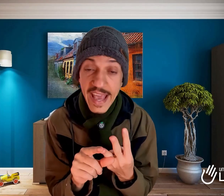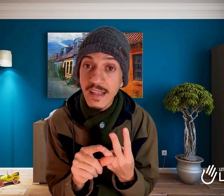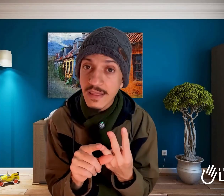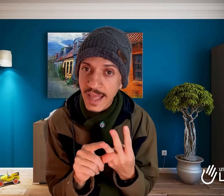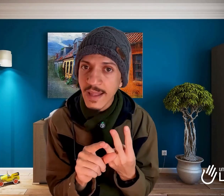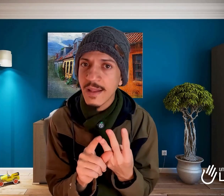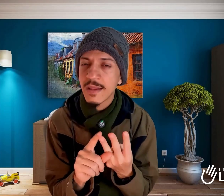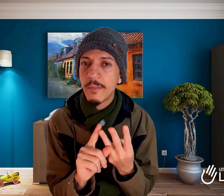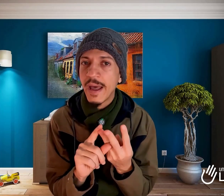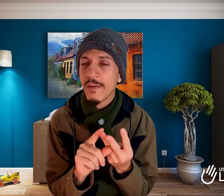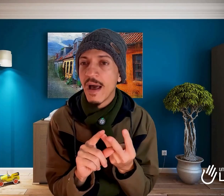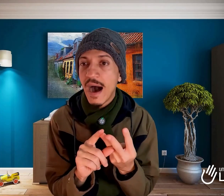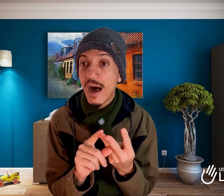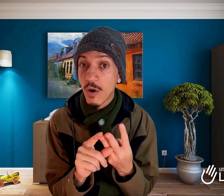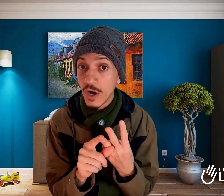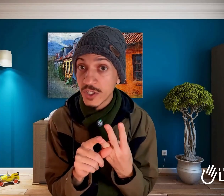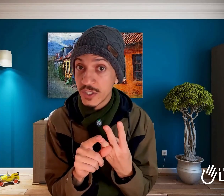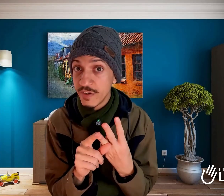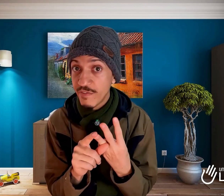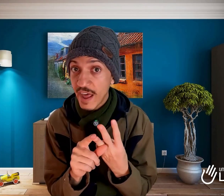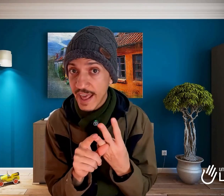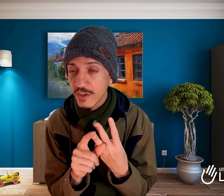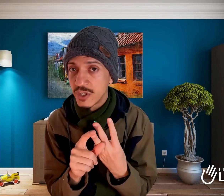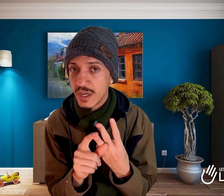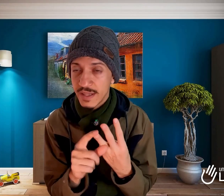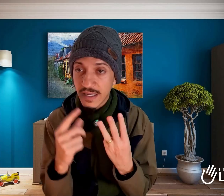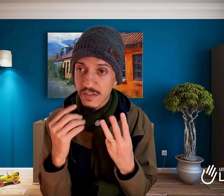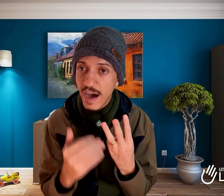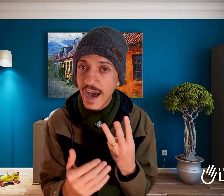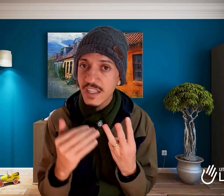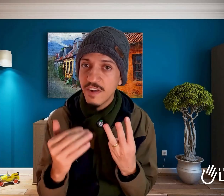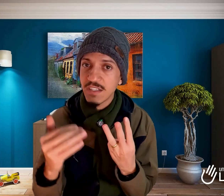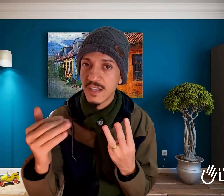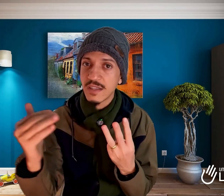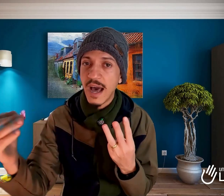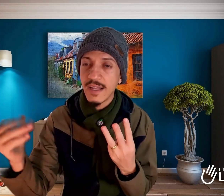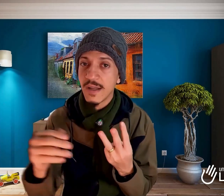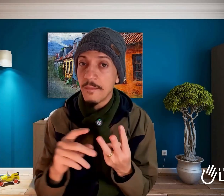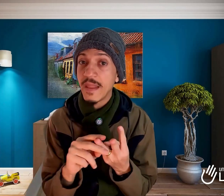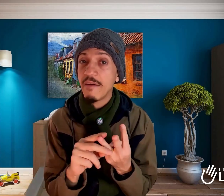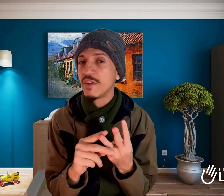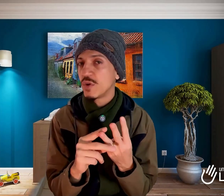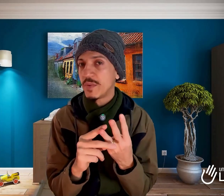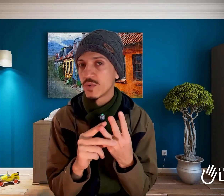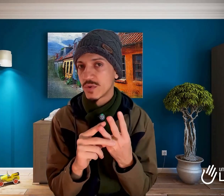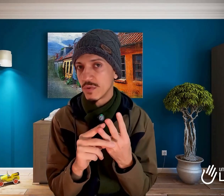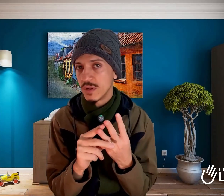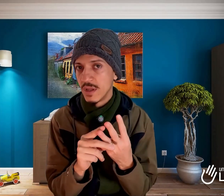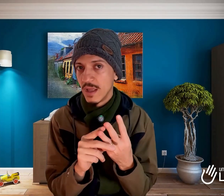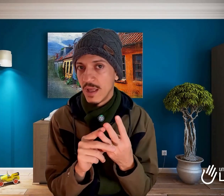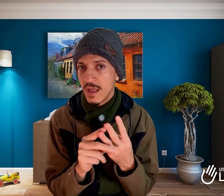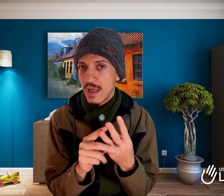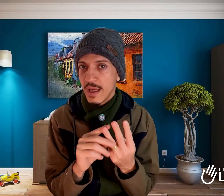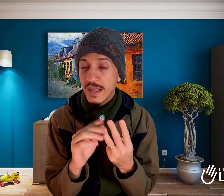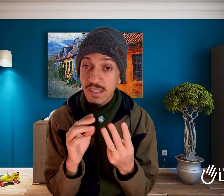Entenda também a lógica diferente das várias faixas etárias na vida de uma pessoa surda. Existem